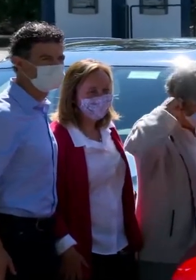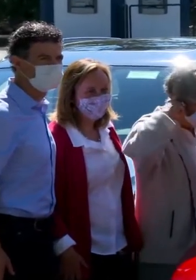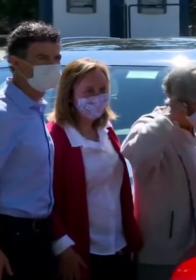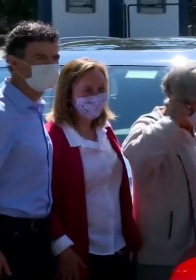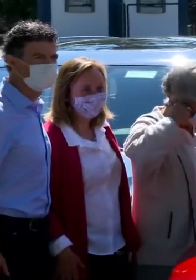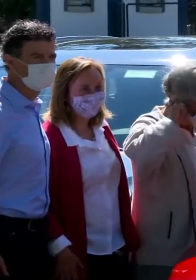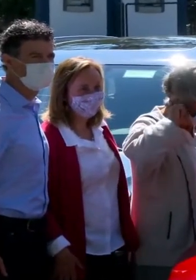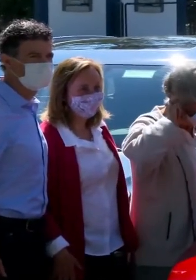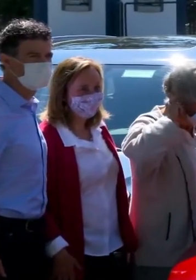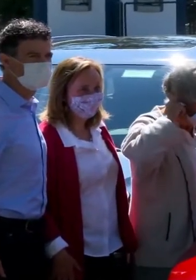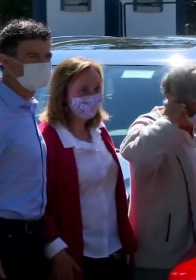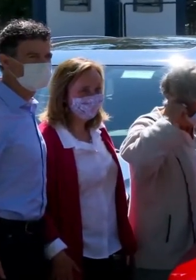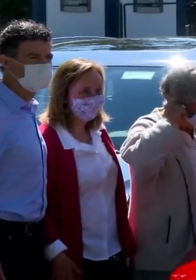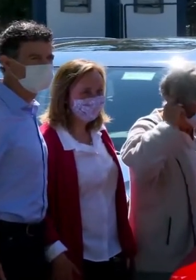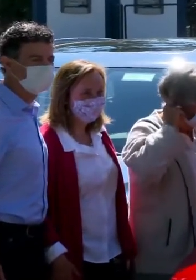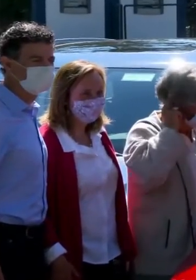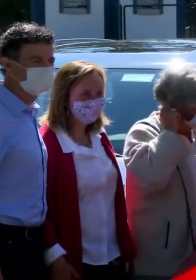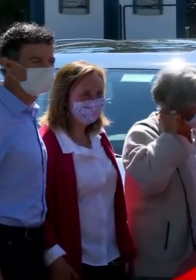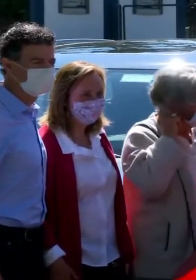Sí, disculpen.